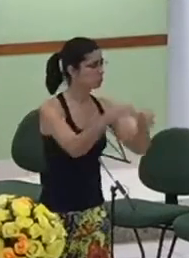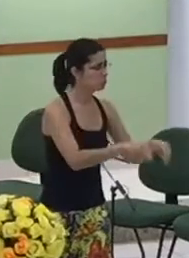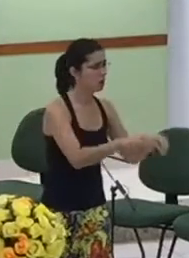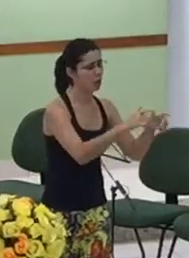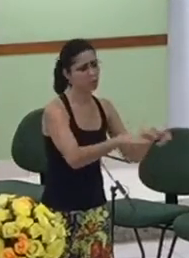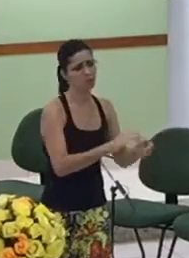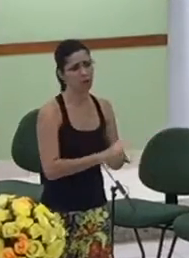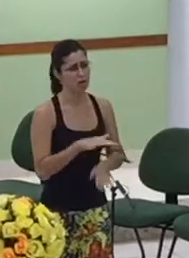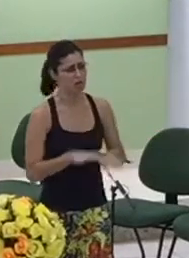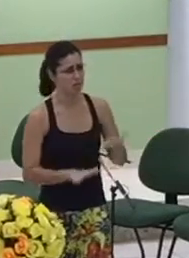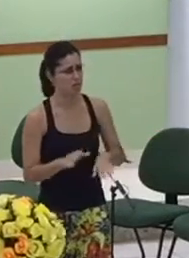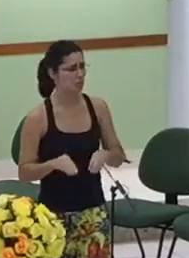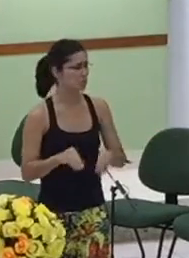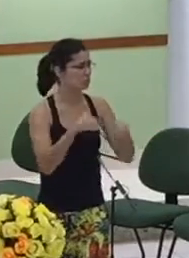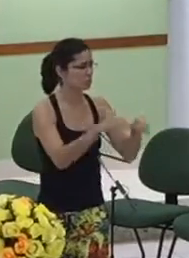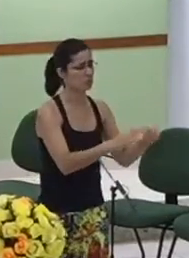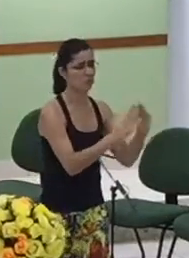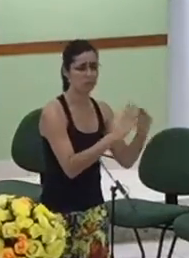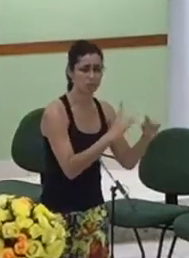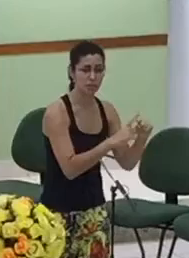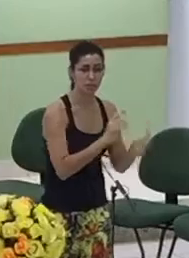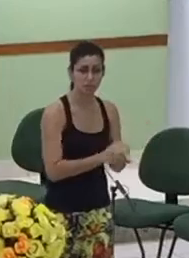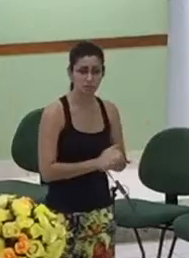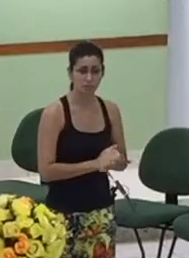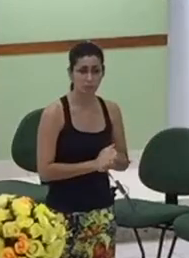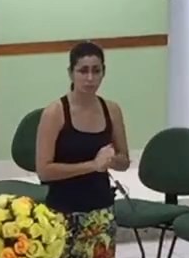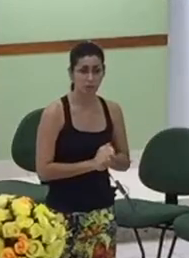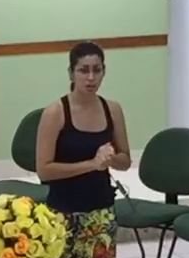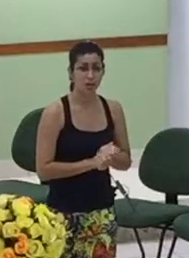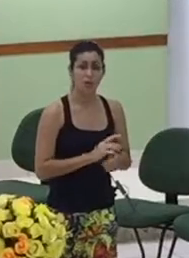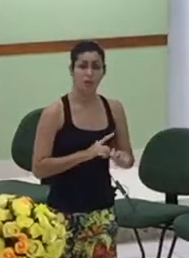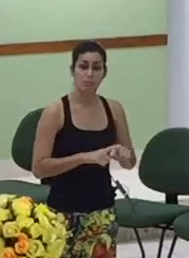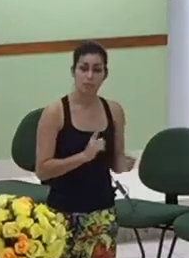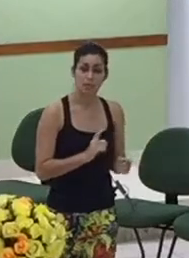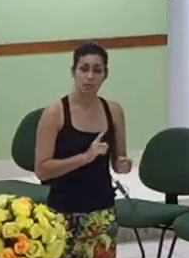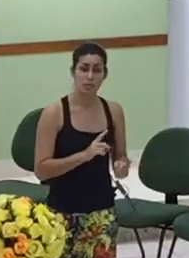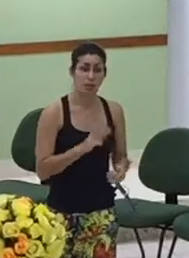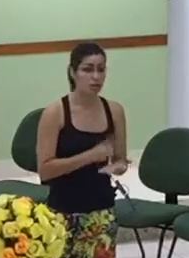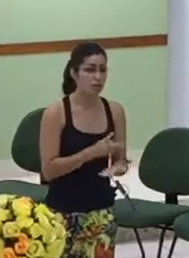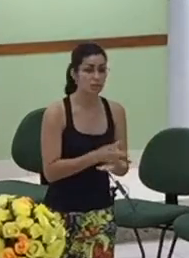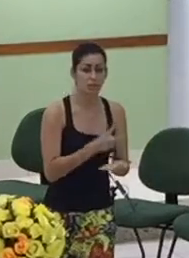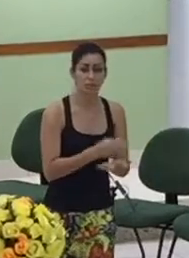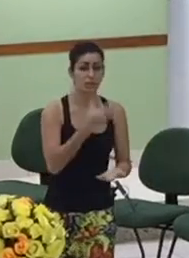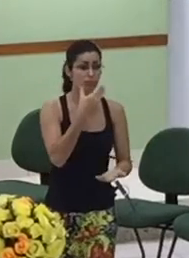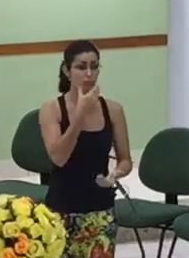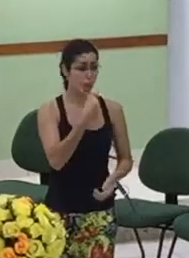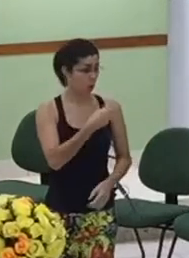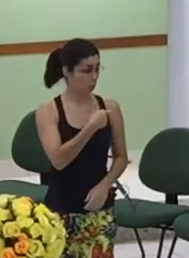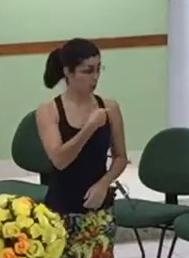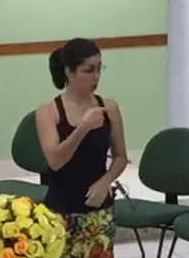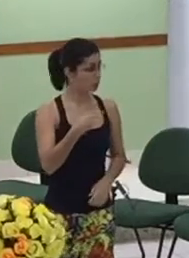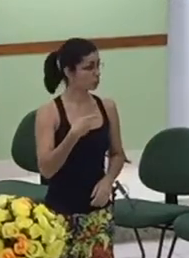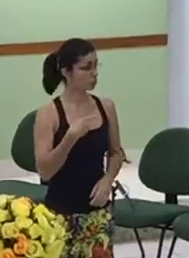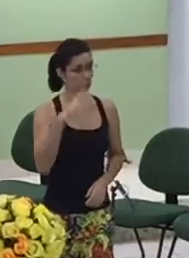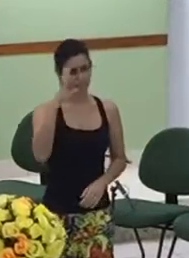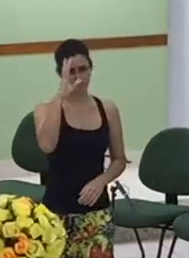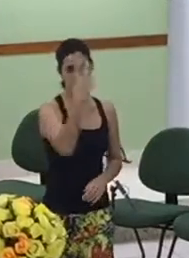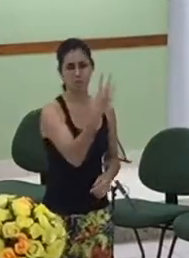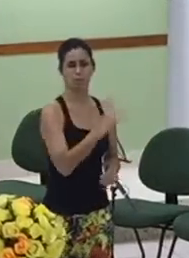claramente a esposa do pastor é consultada é o pastor quem aceita o convite e ela vai e ela mandou os seus sonhos os seus